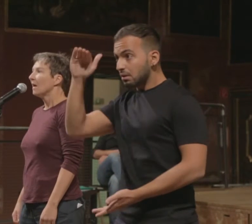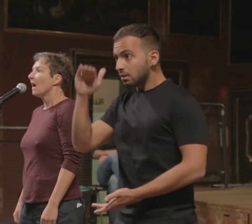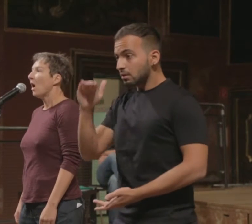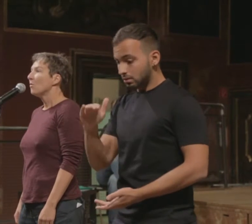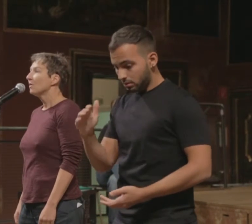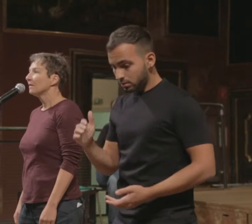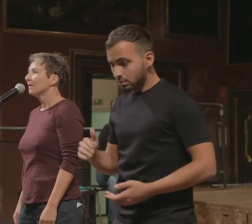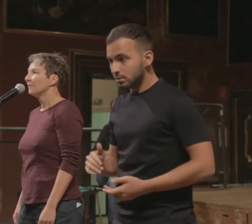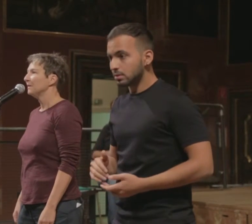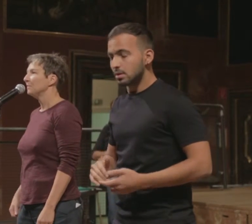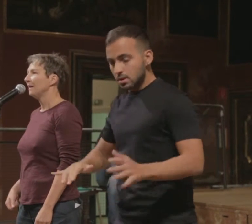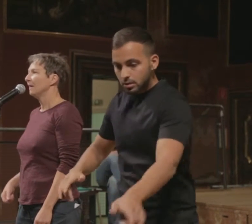Hauch auf den Spiegel,